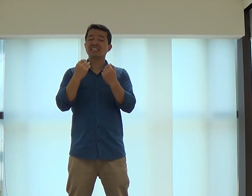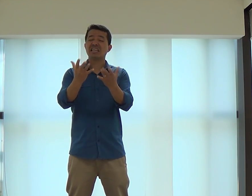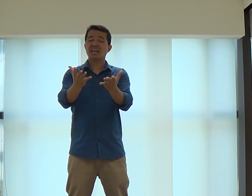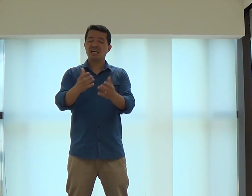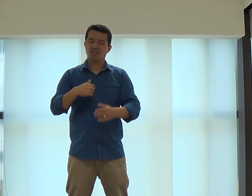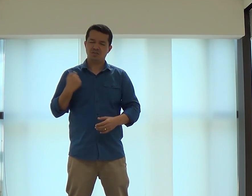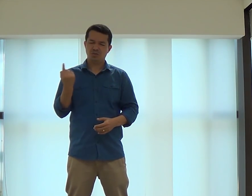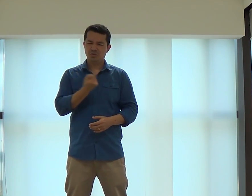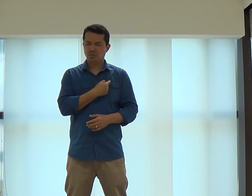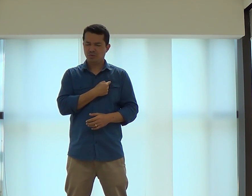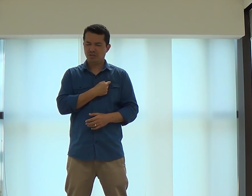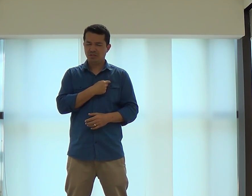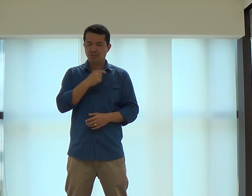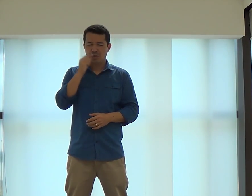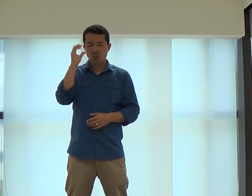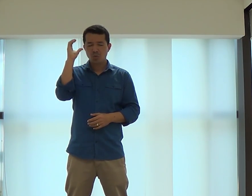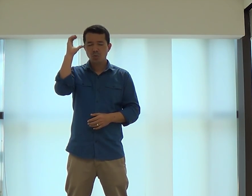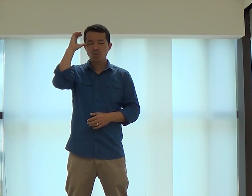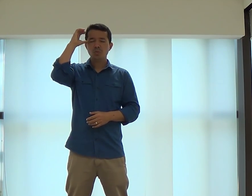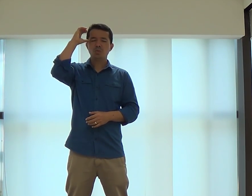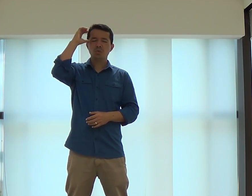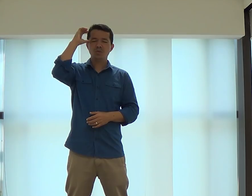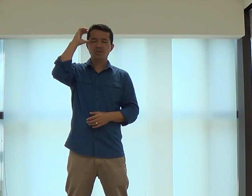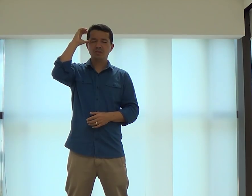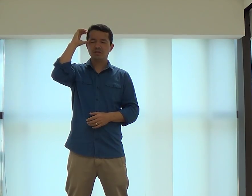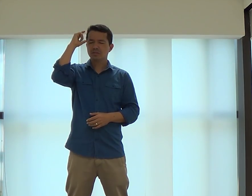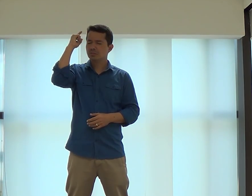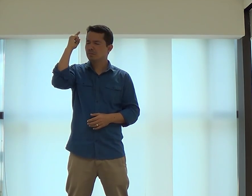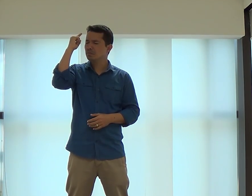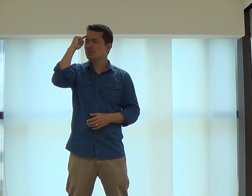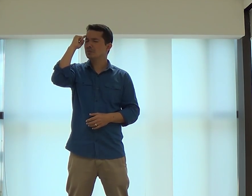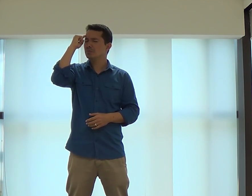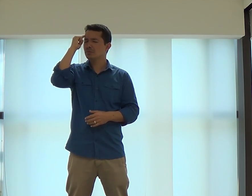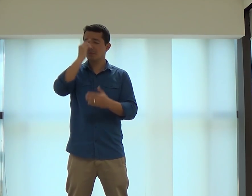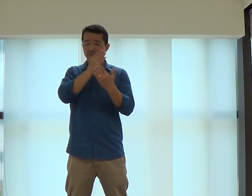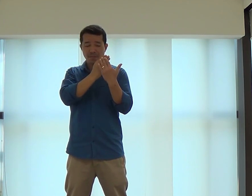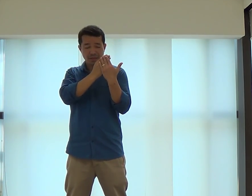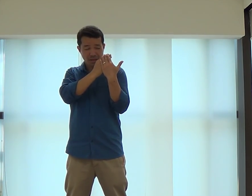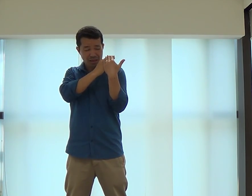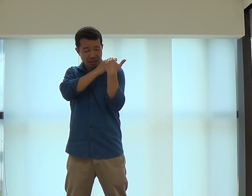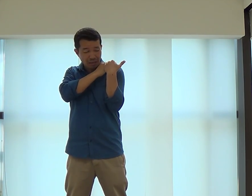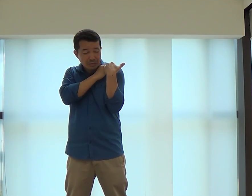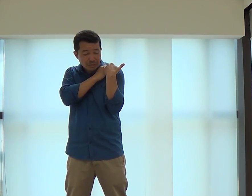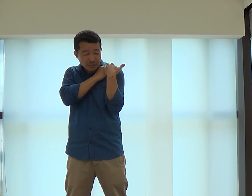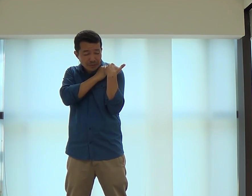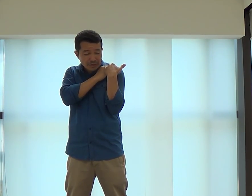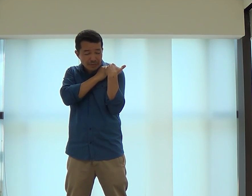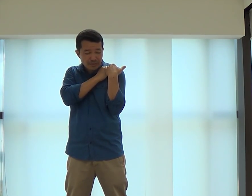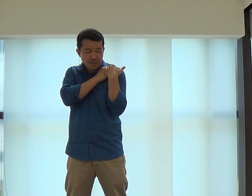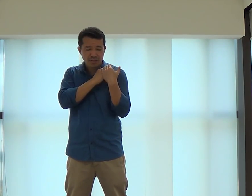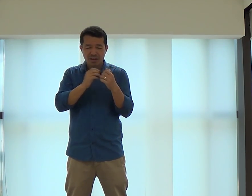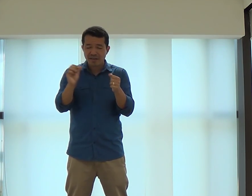Que o Senhor, agora, esteja dando a cada um aqui a consciência, Pai, de estar pensando nessa